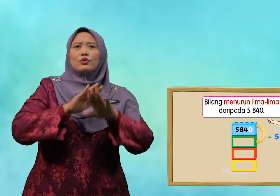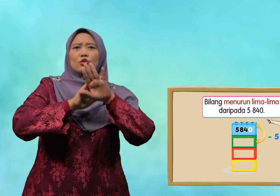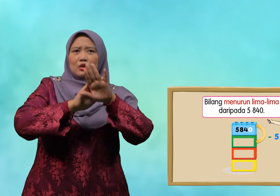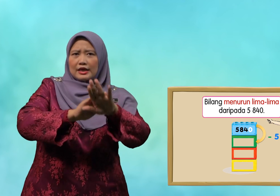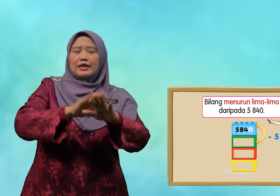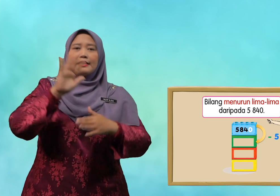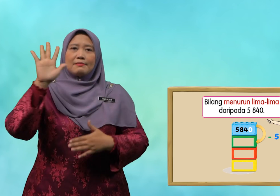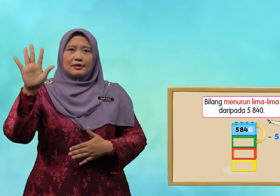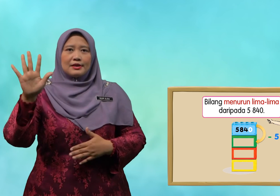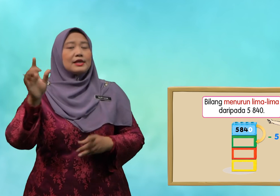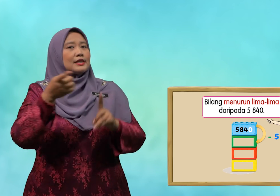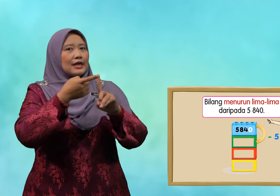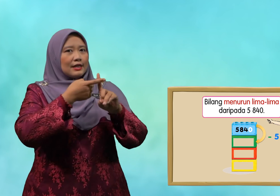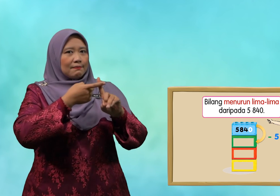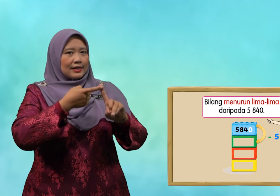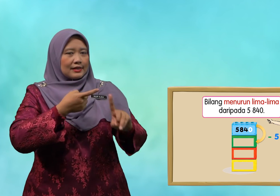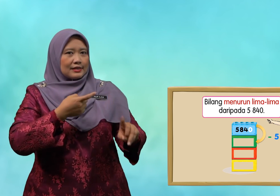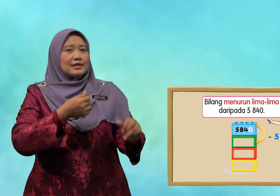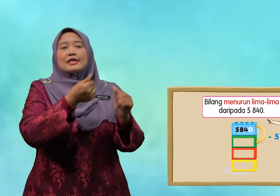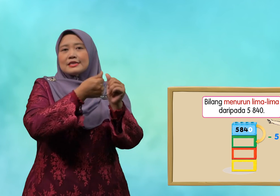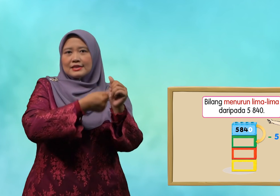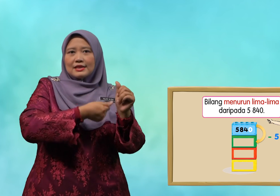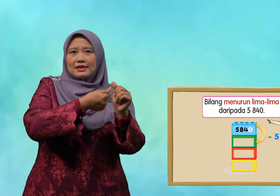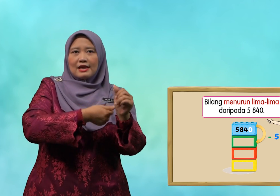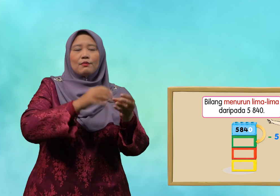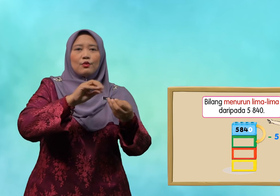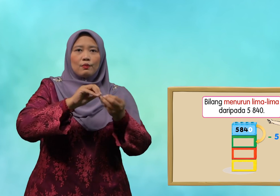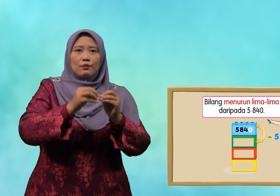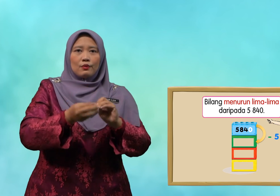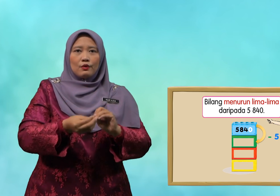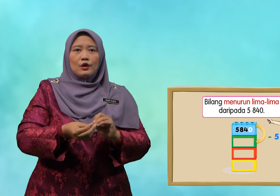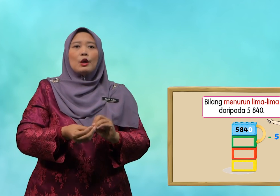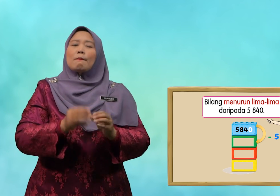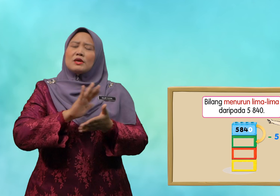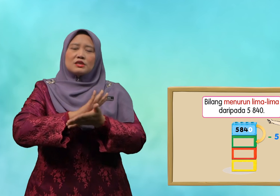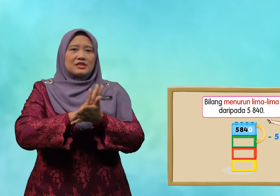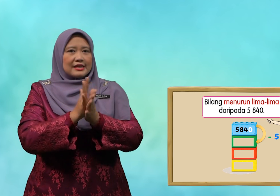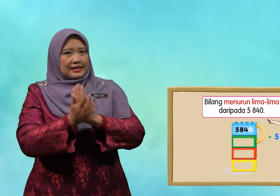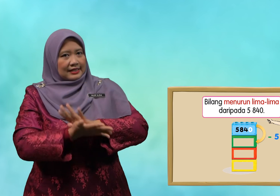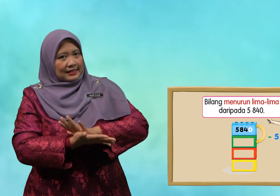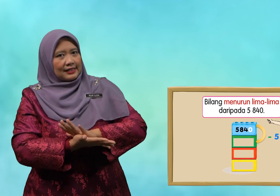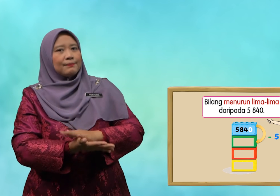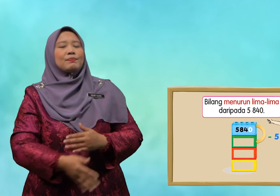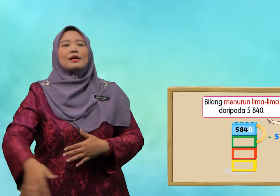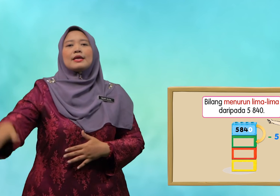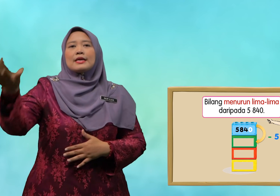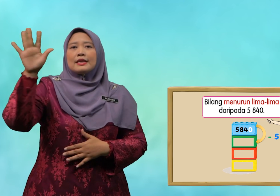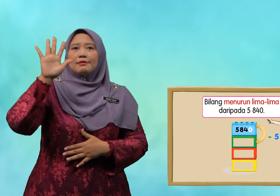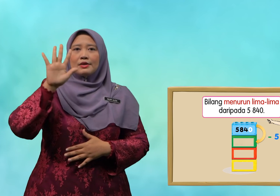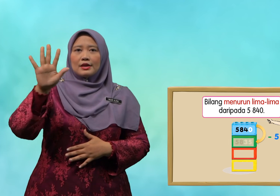tolak lima daripada setiap nombor menjadi lima